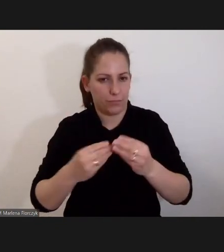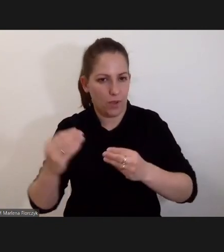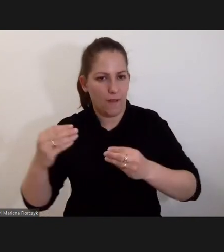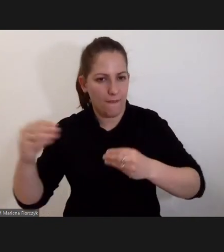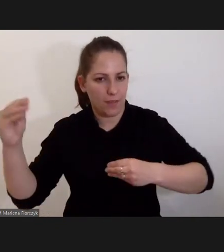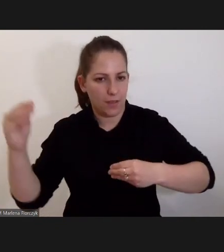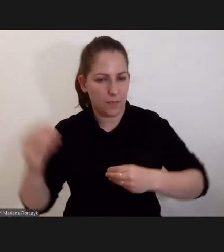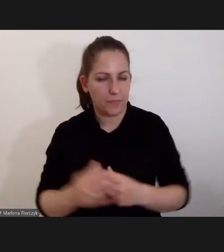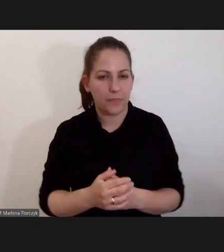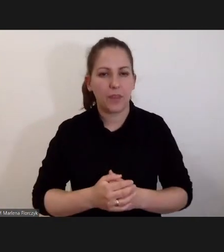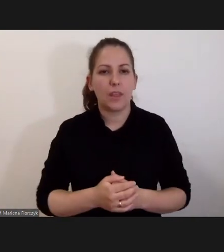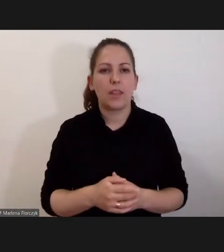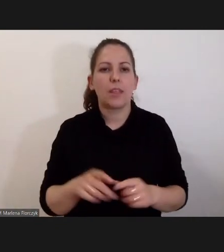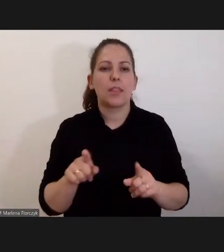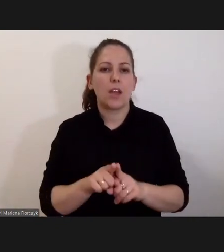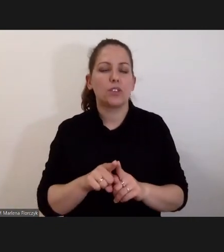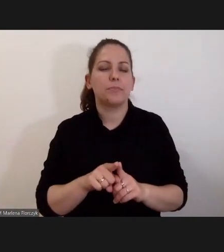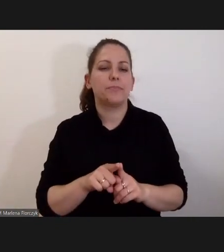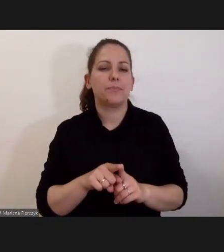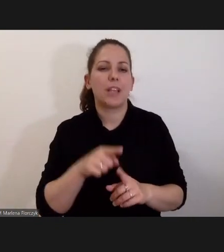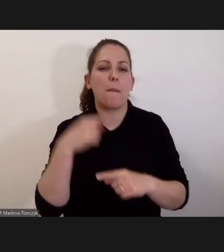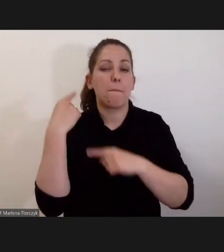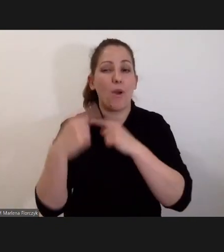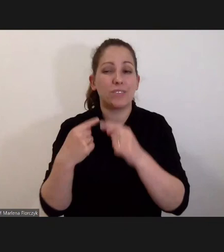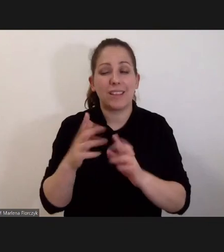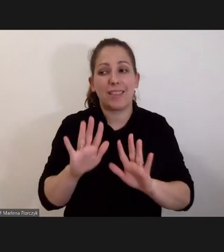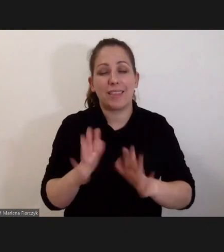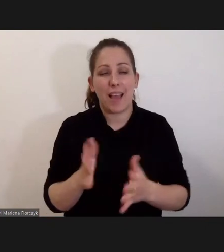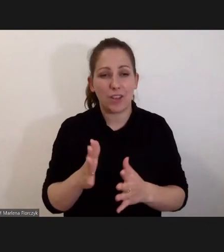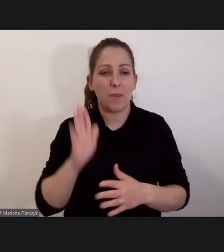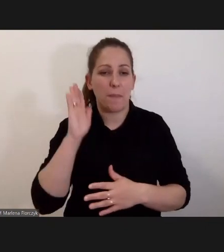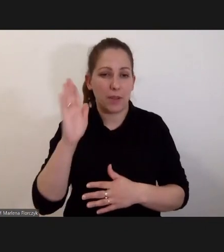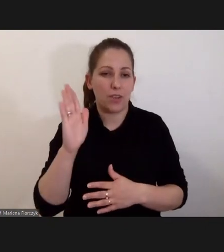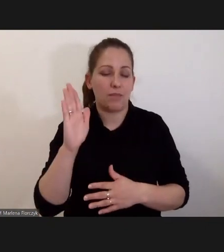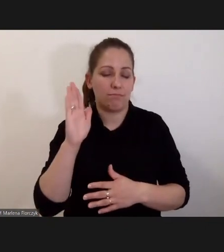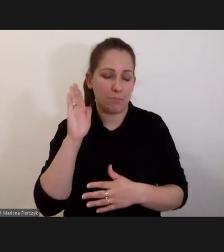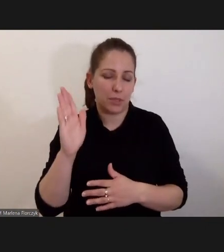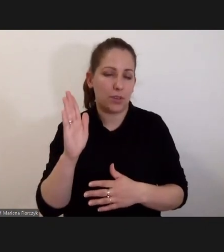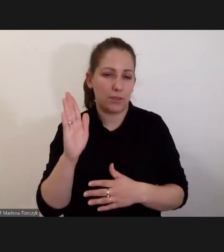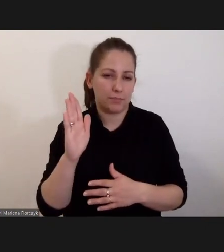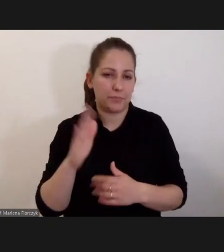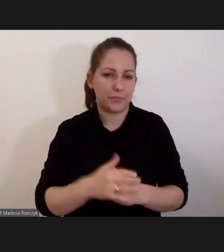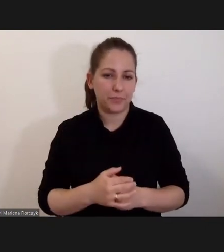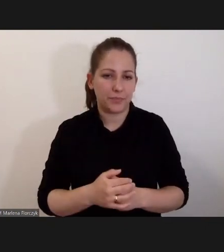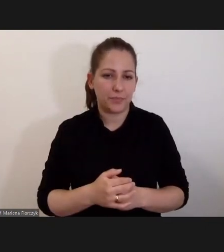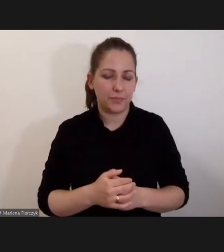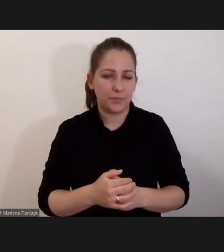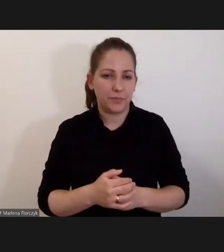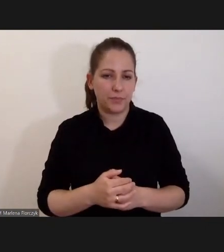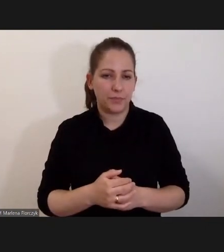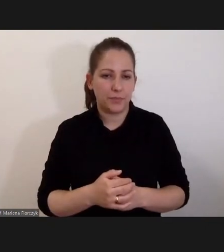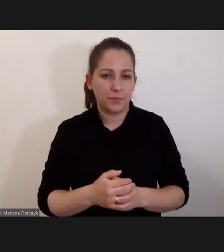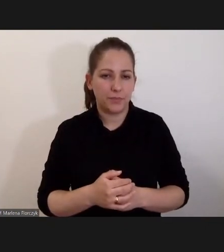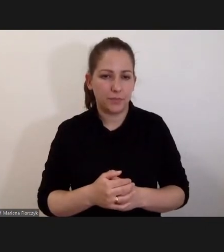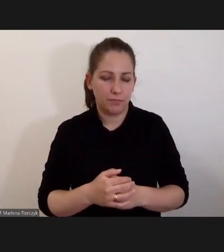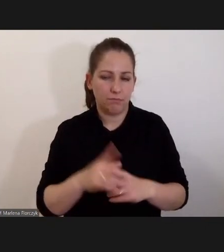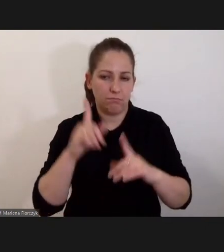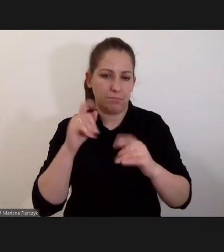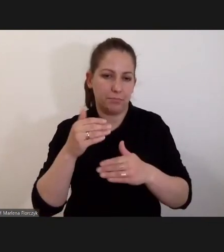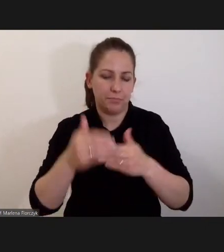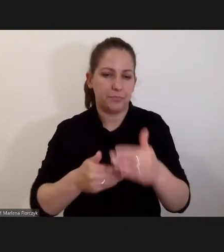zdecydowanie rozszerza i ten proces jak na razie będzie się następował. Następował.